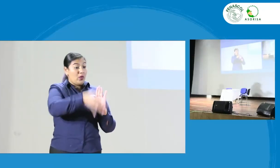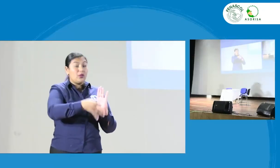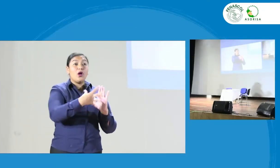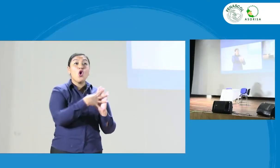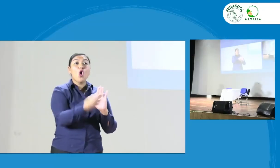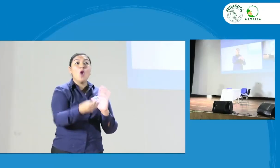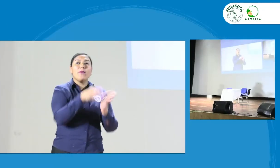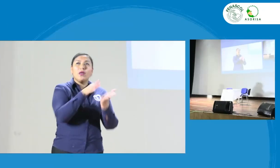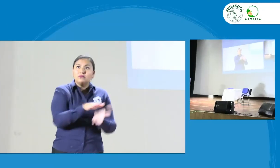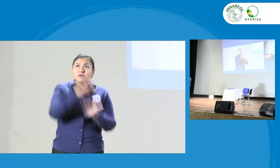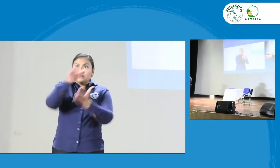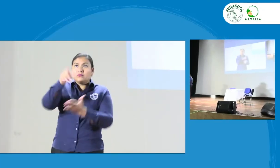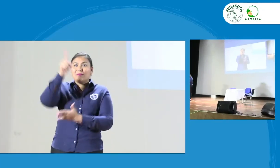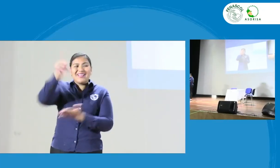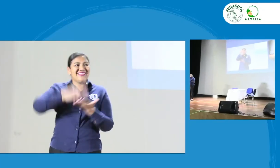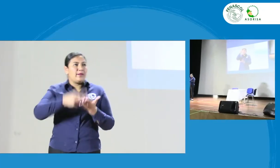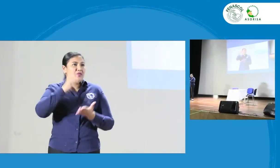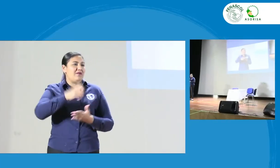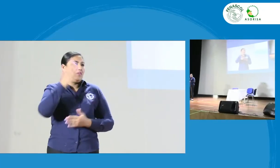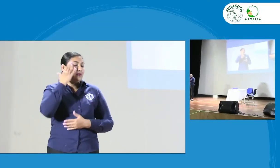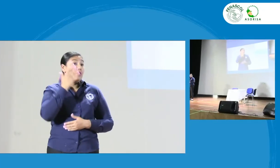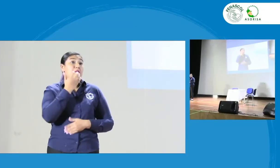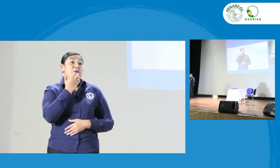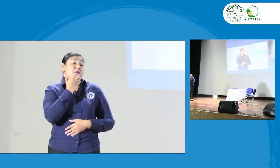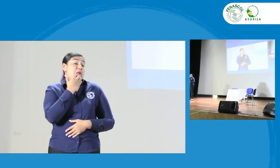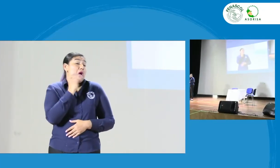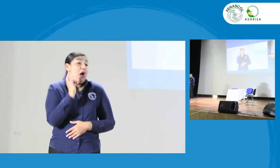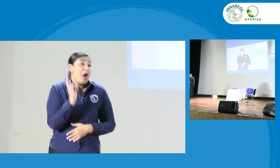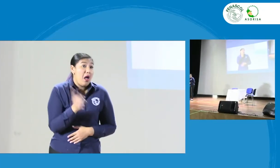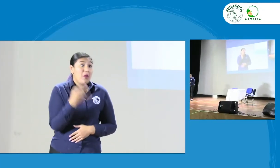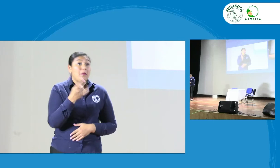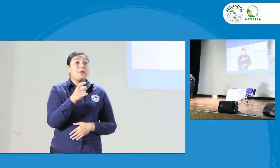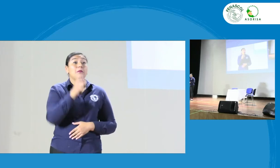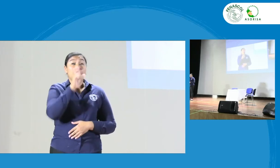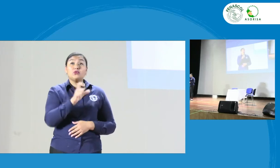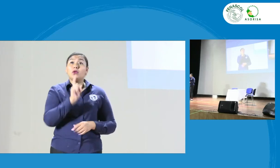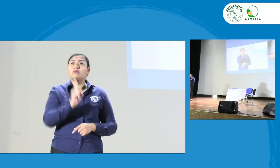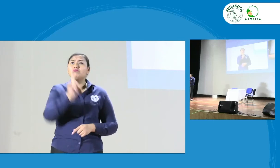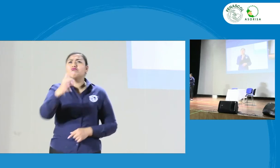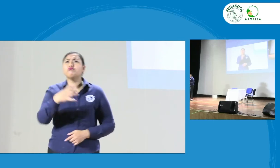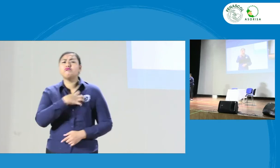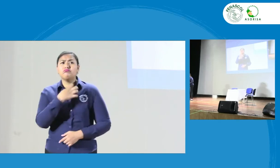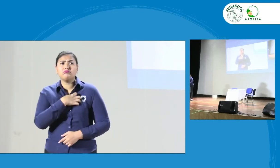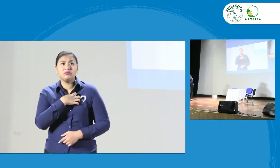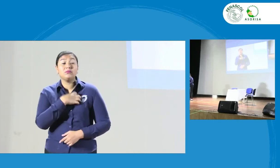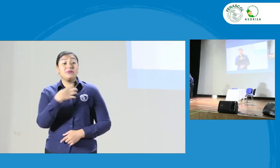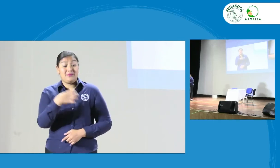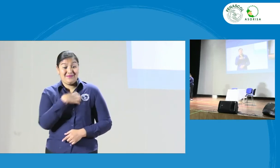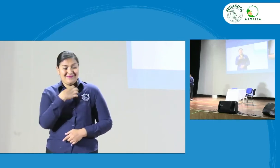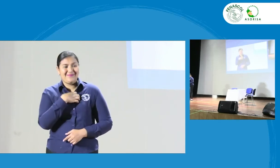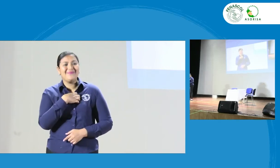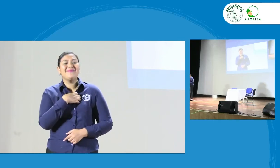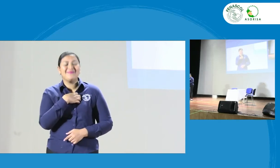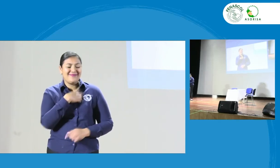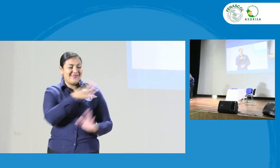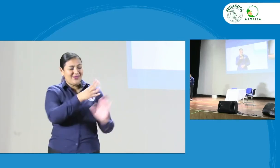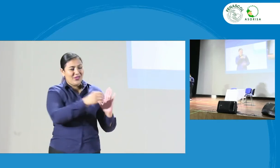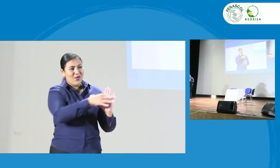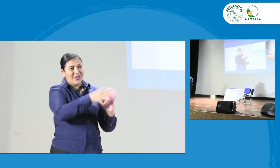ese intérprete debe seguir. Y cuando alguien va a quejarse de ese intérprete, debía quejarse haciendo referencia al código de